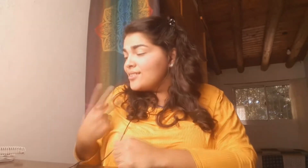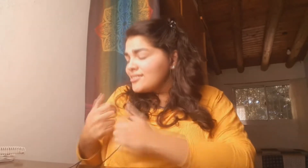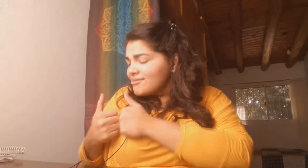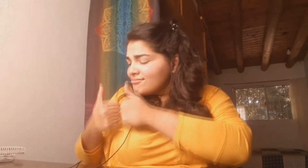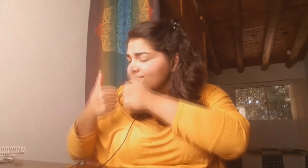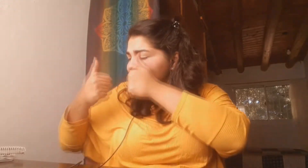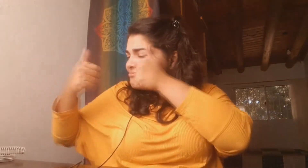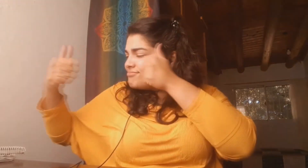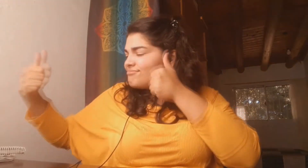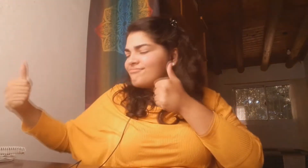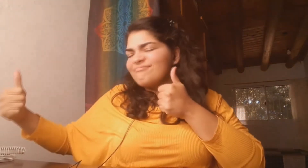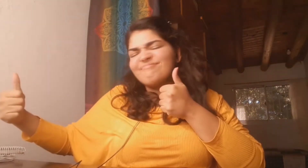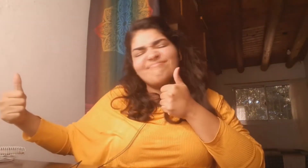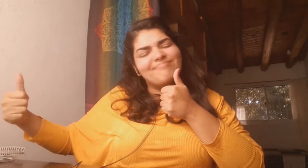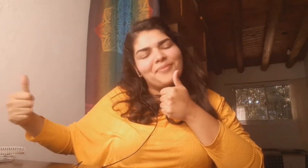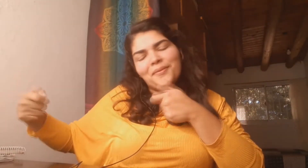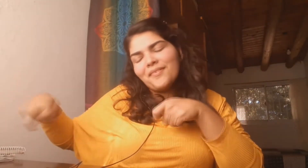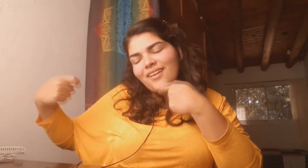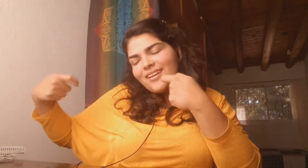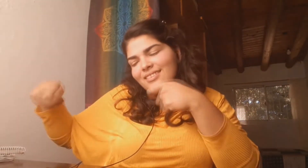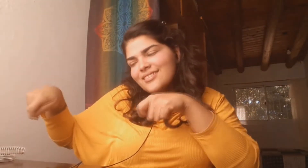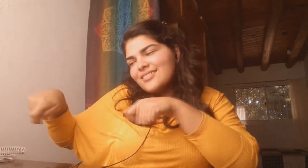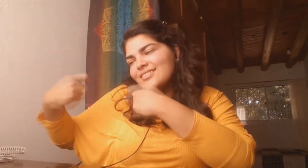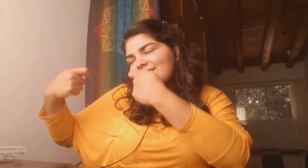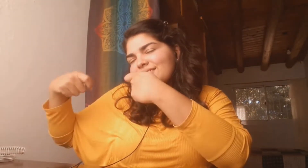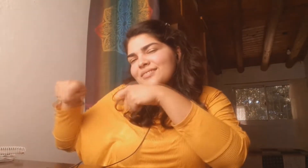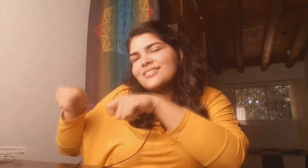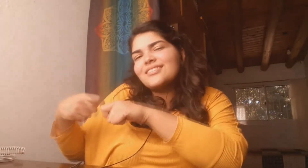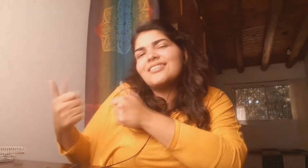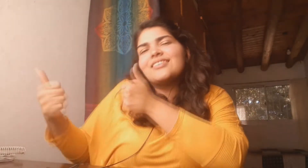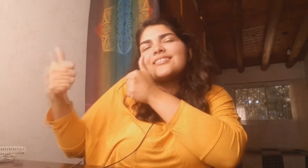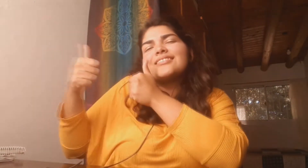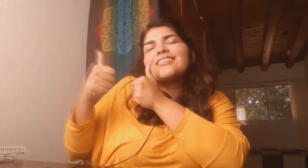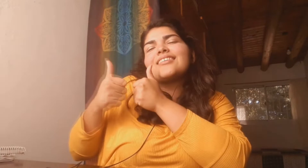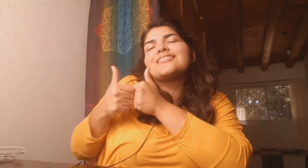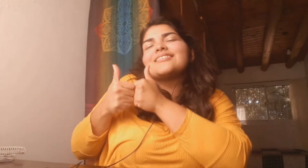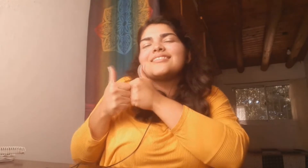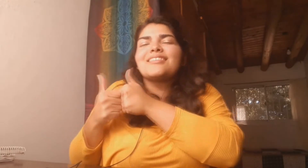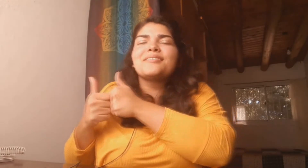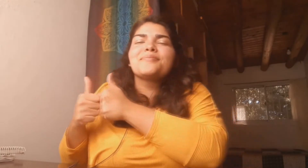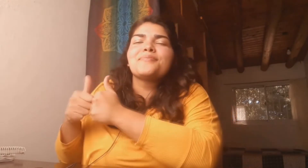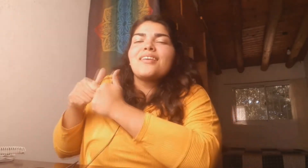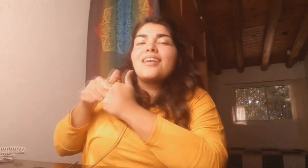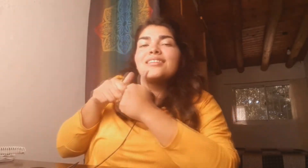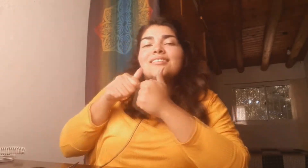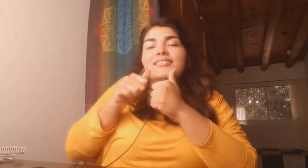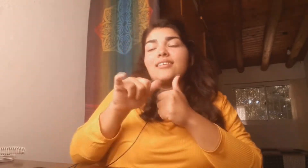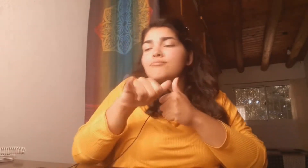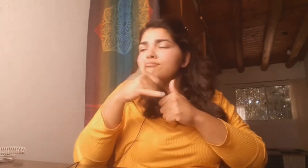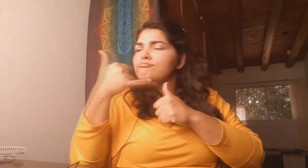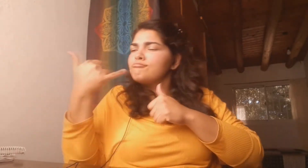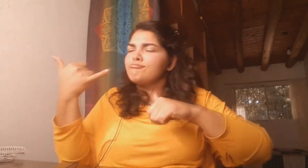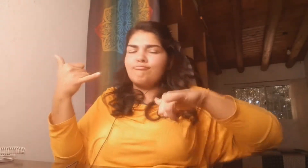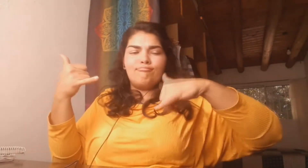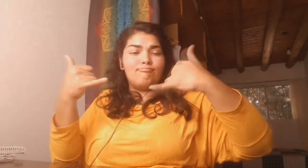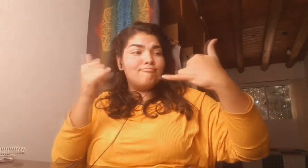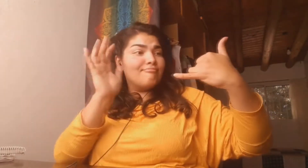romperemos ese metro de distancia entre tú y yo. Ya no habrá una